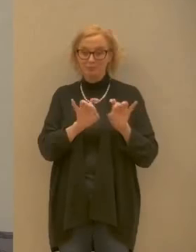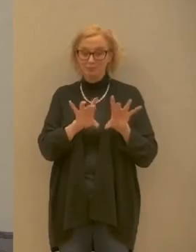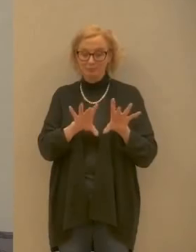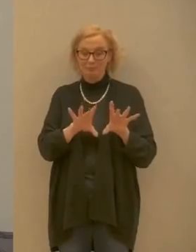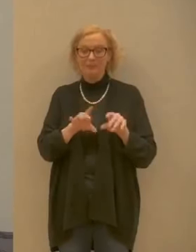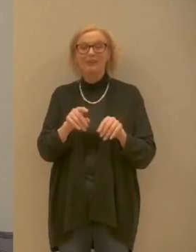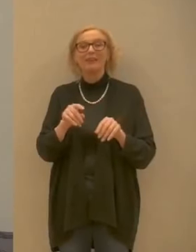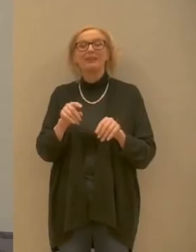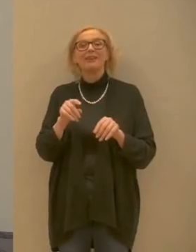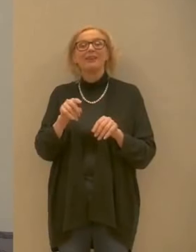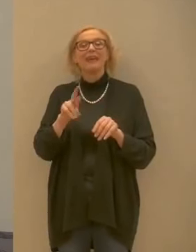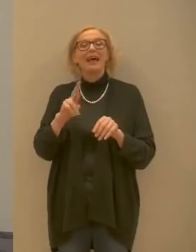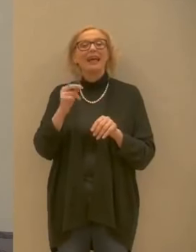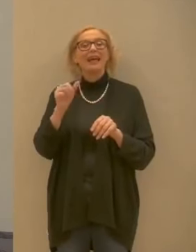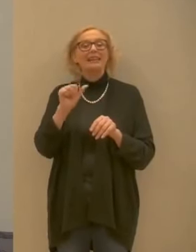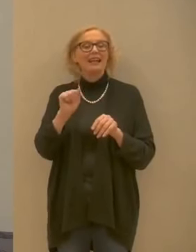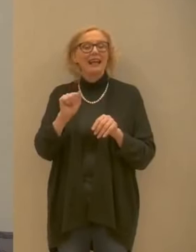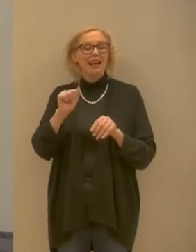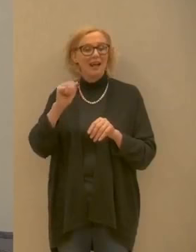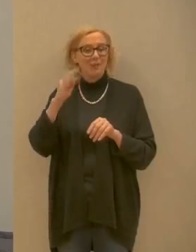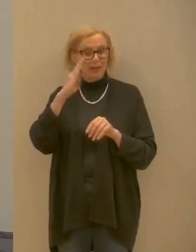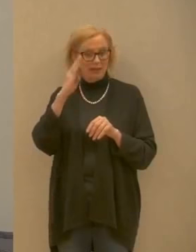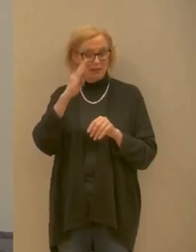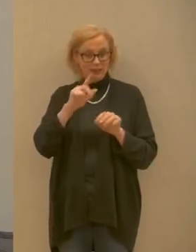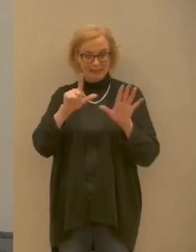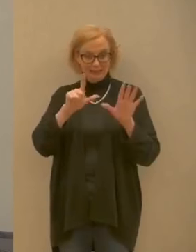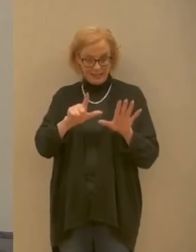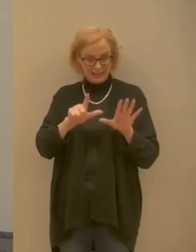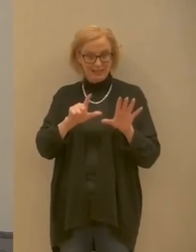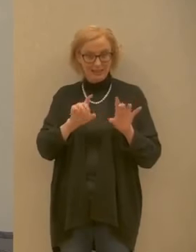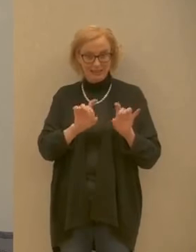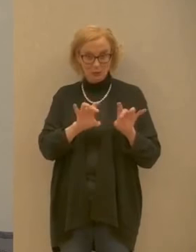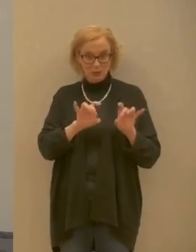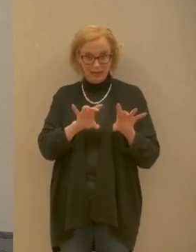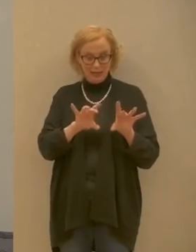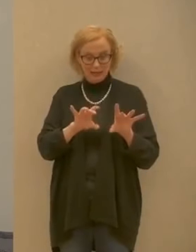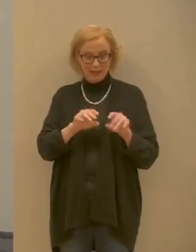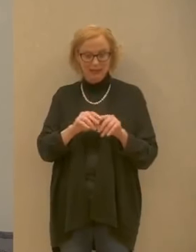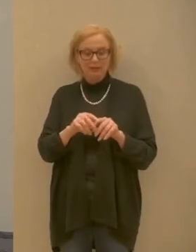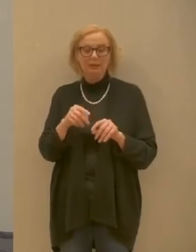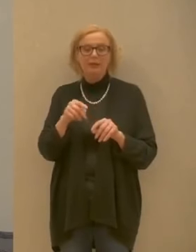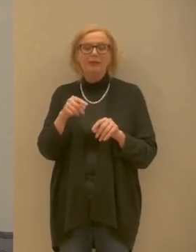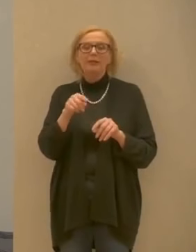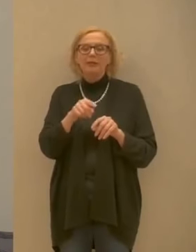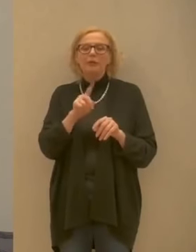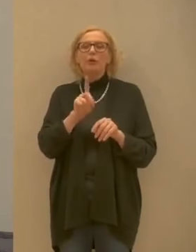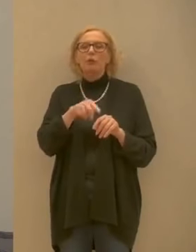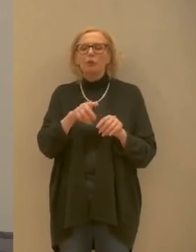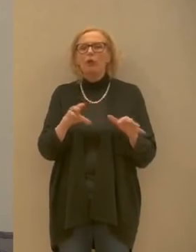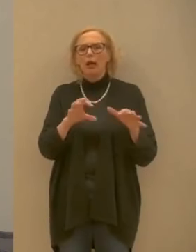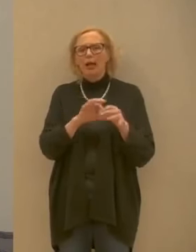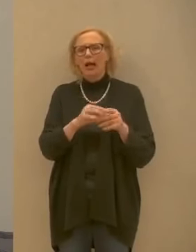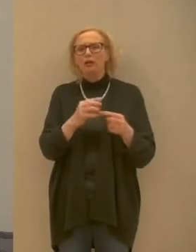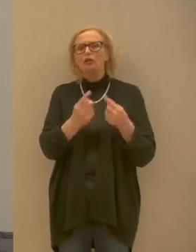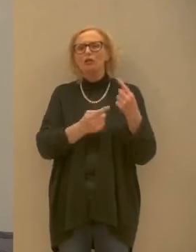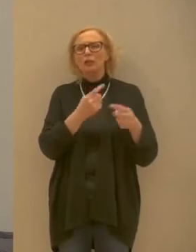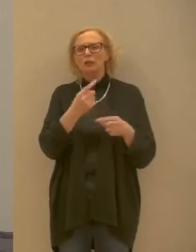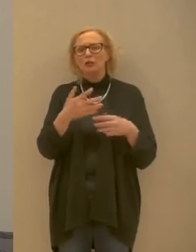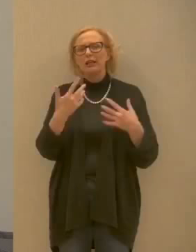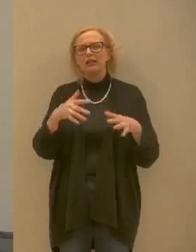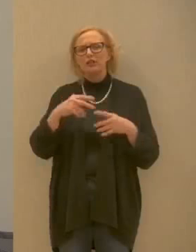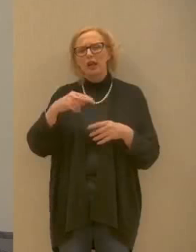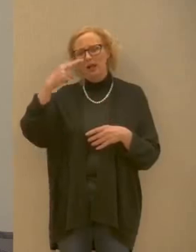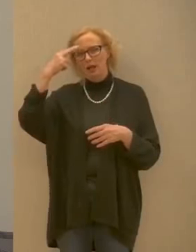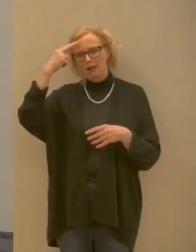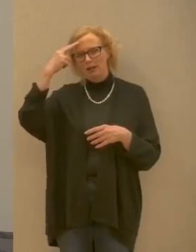di pergine ma anche questi si riferiscono a situazioni già note di pazienti e che